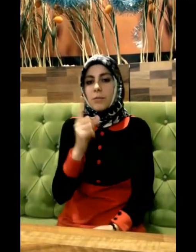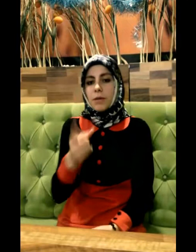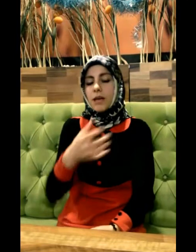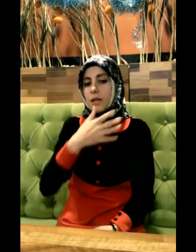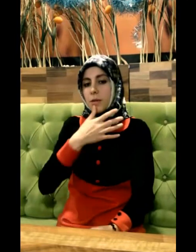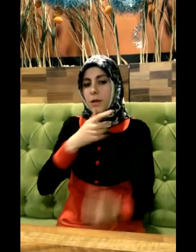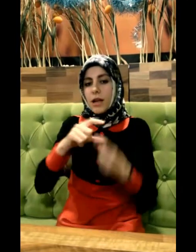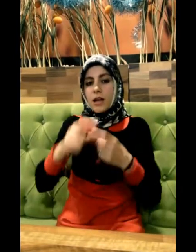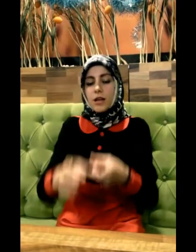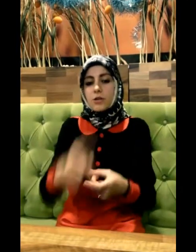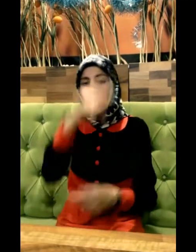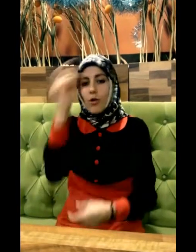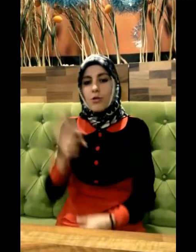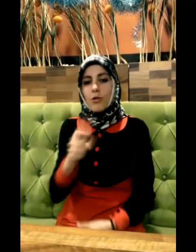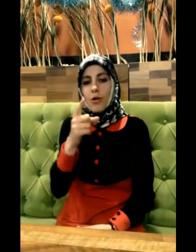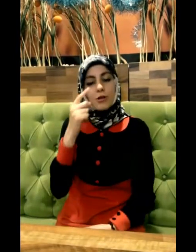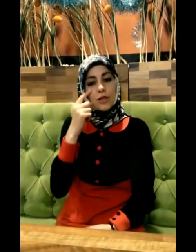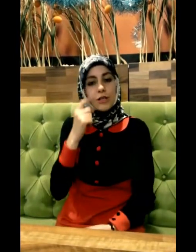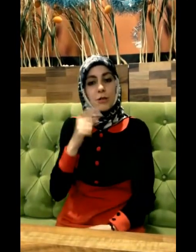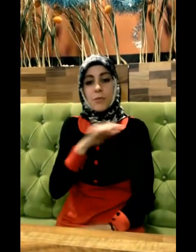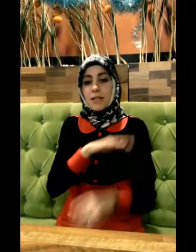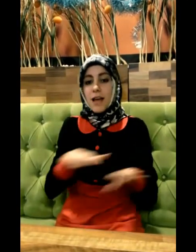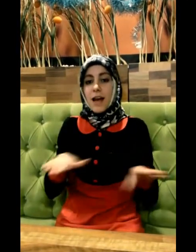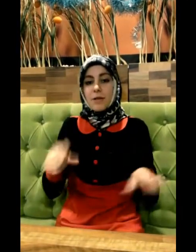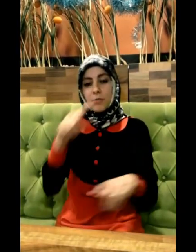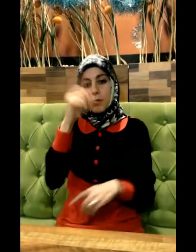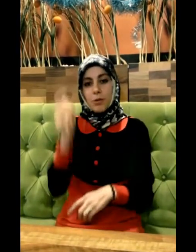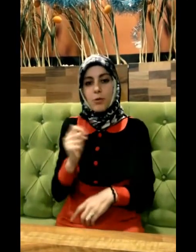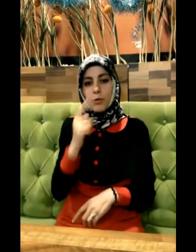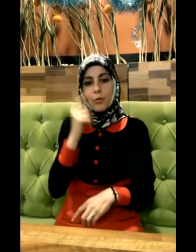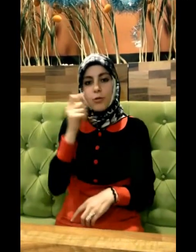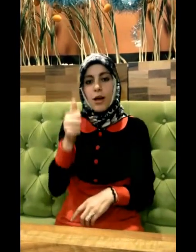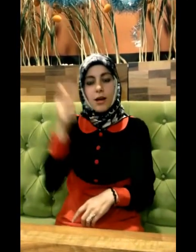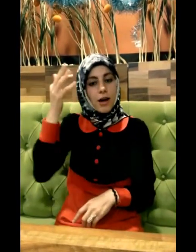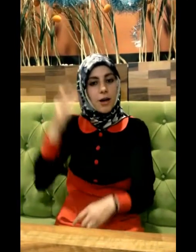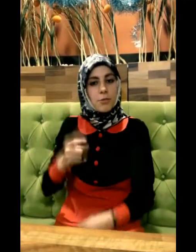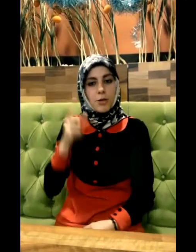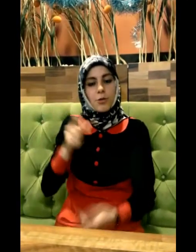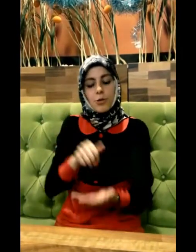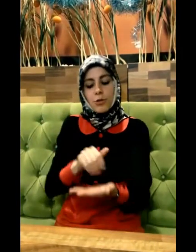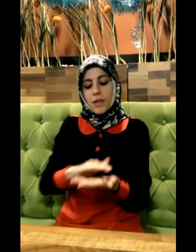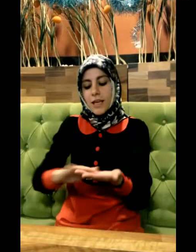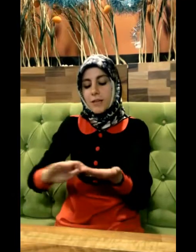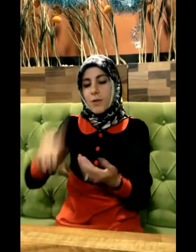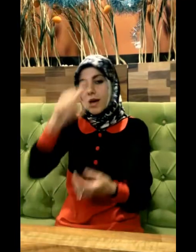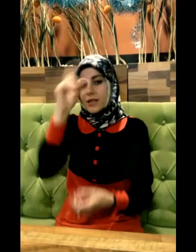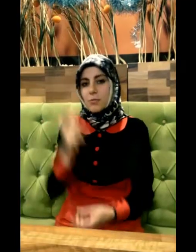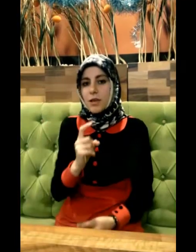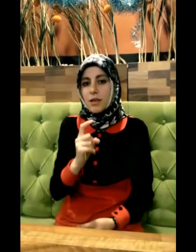Birbirini sor, gözyaşı biter mi, bir gün akar, bir gün dinmez mi?